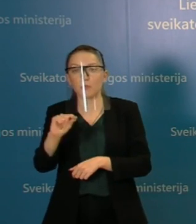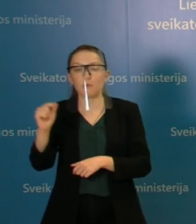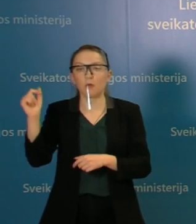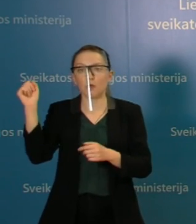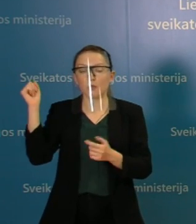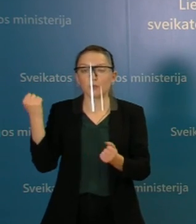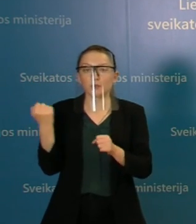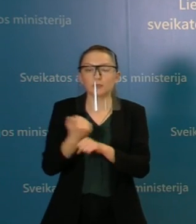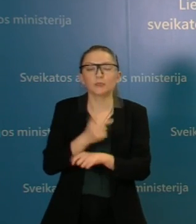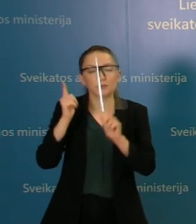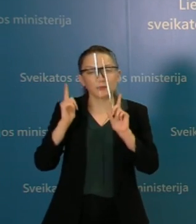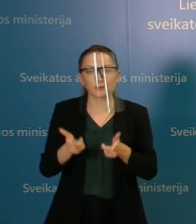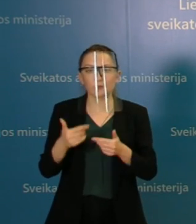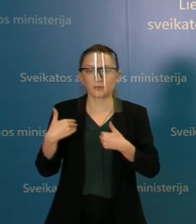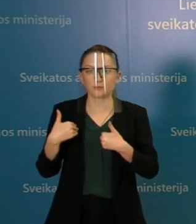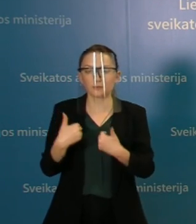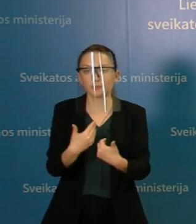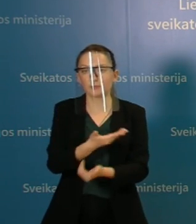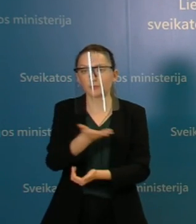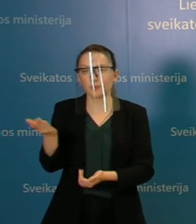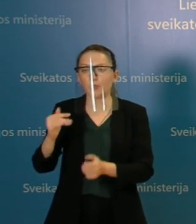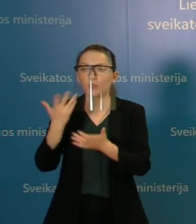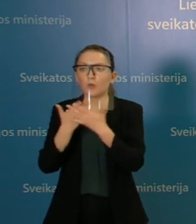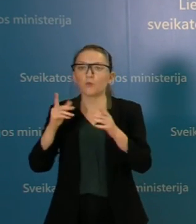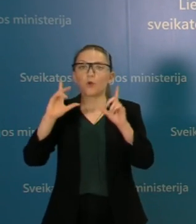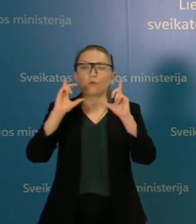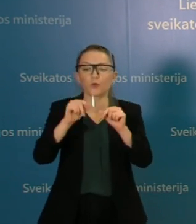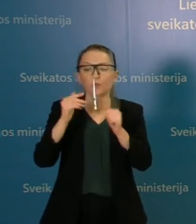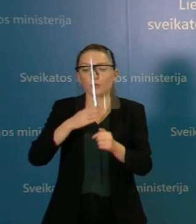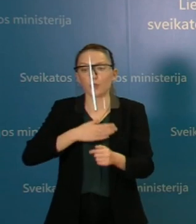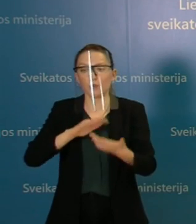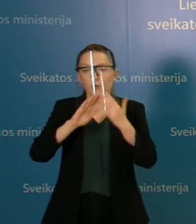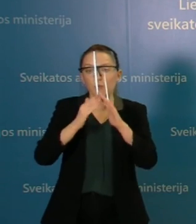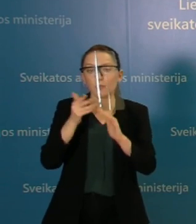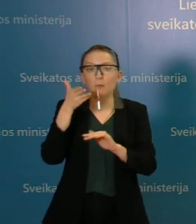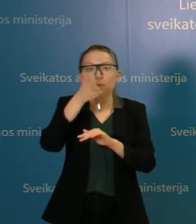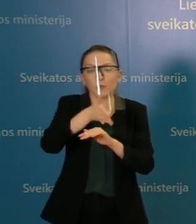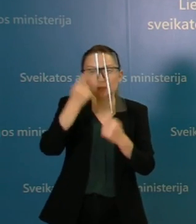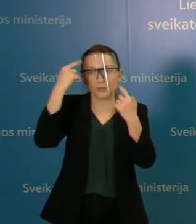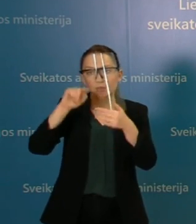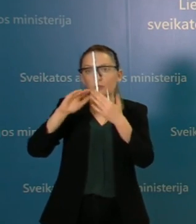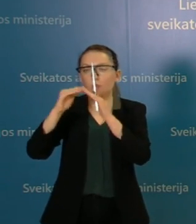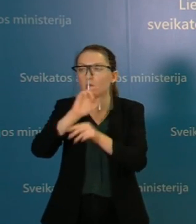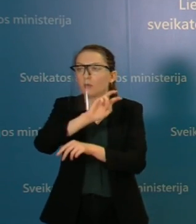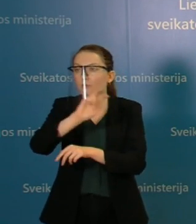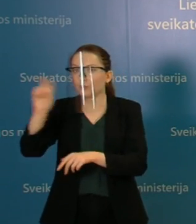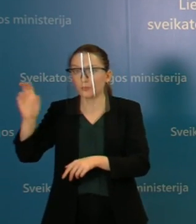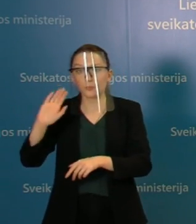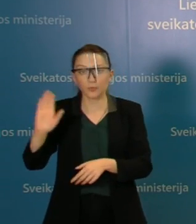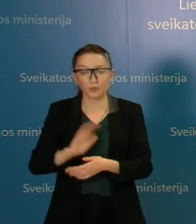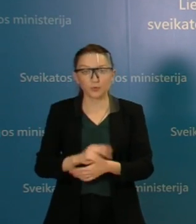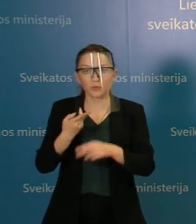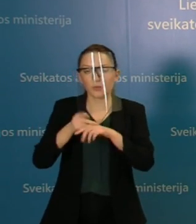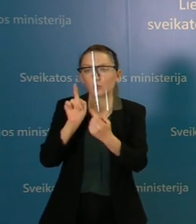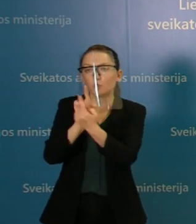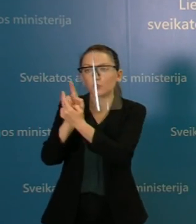mirusių savaitgalis, tikrai žmonės važios ne tik tai savo mieste lankyskaipinės važios į kitus miestus, ir